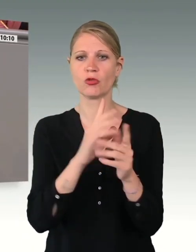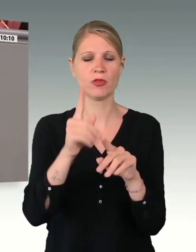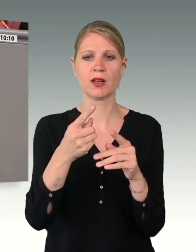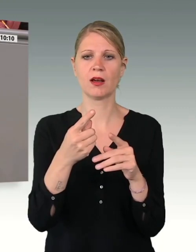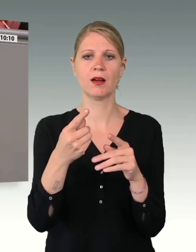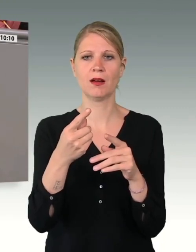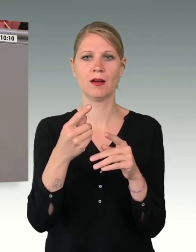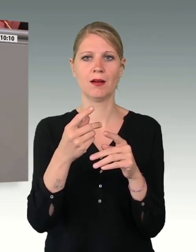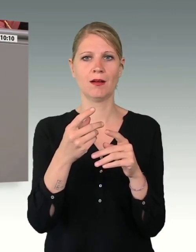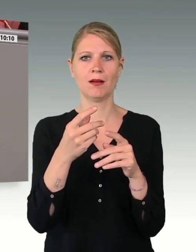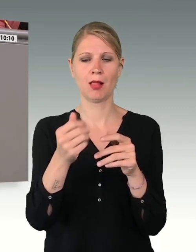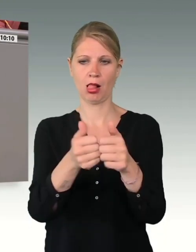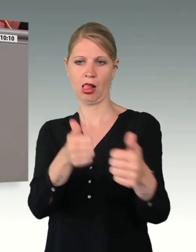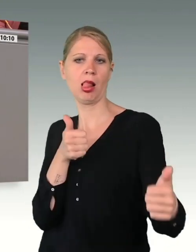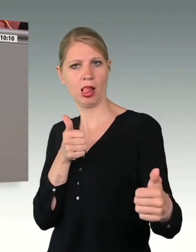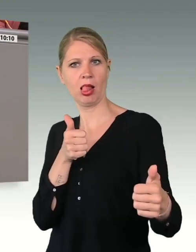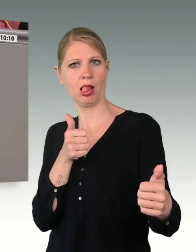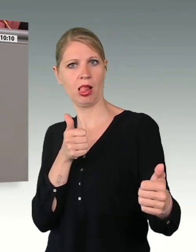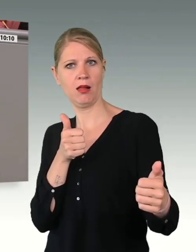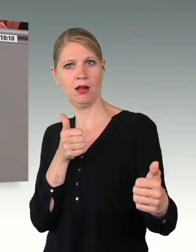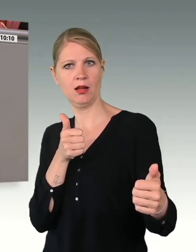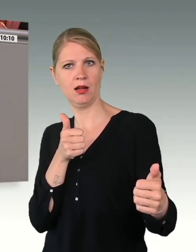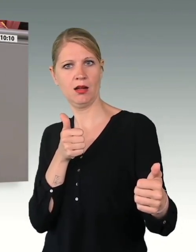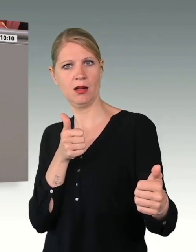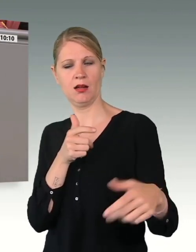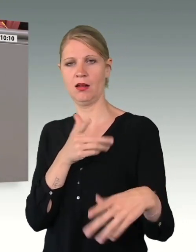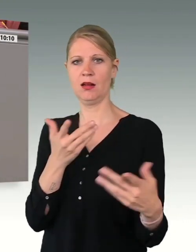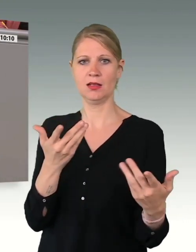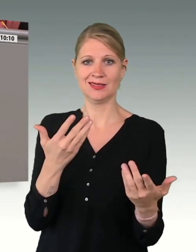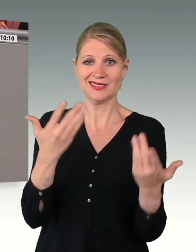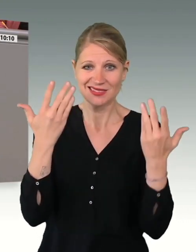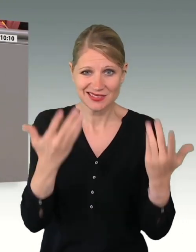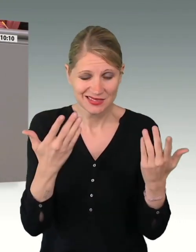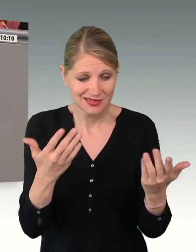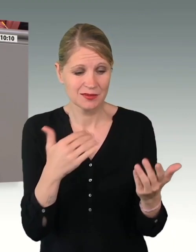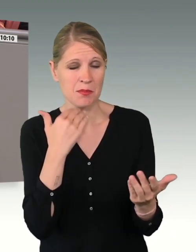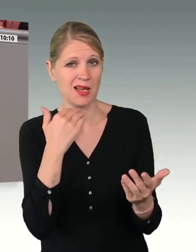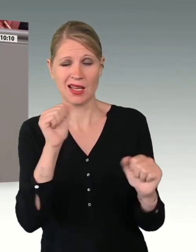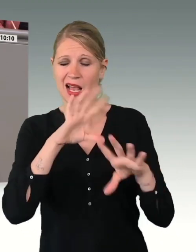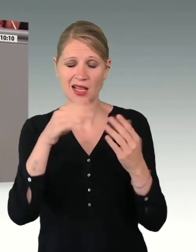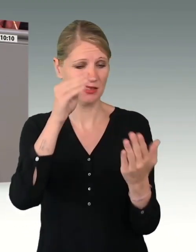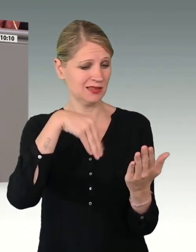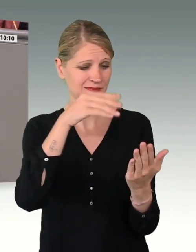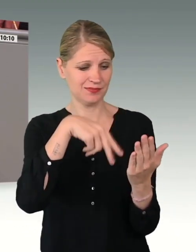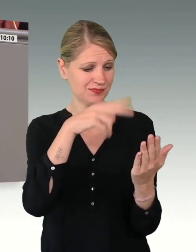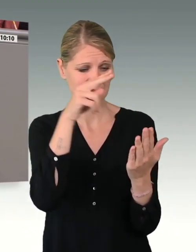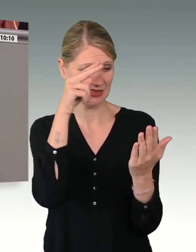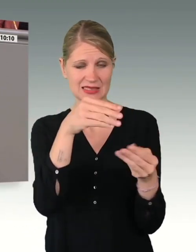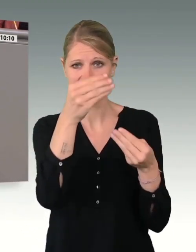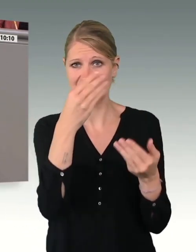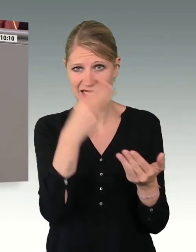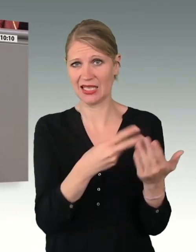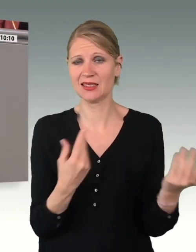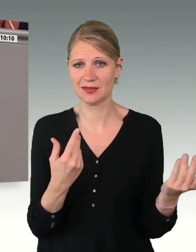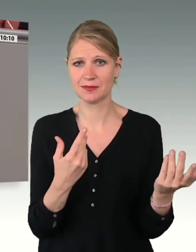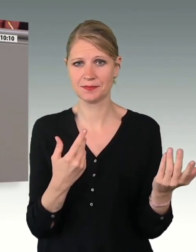Widrigkeiten, der unsere Soldatinnen und Soldaten teilweise ausgesetzt sind, wie wir in dem Bericht nachlesen können. Umso bemerkenswerter ist es,